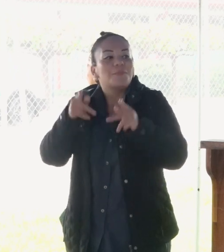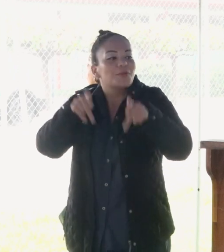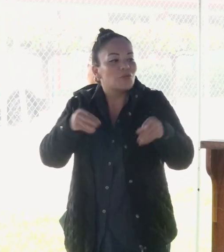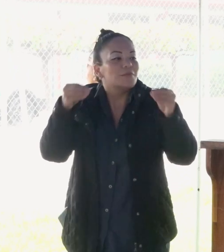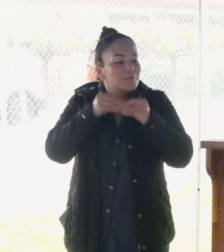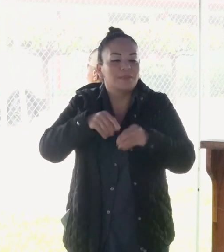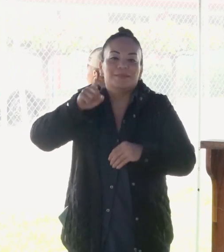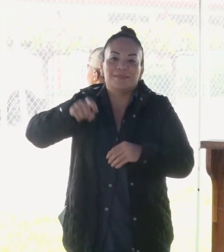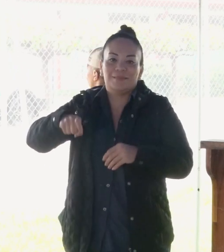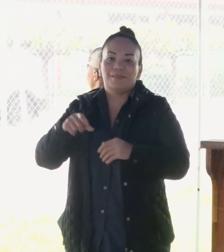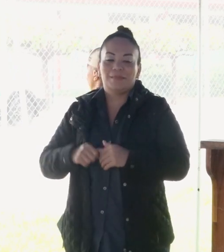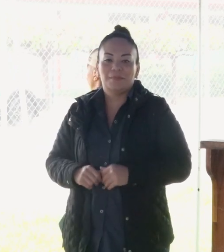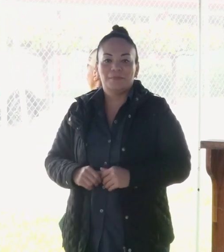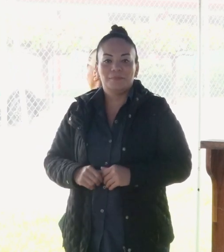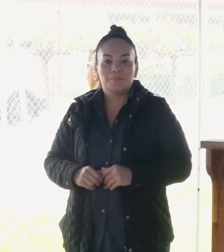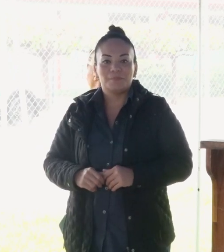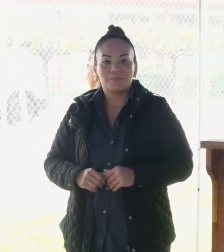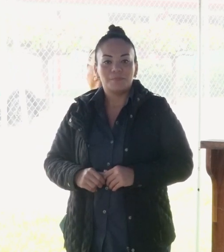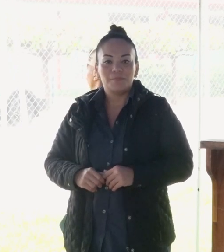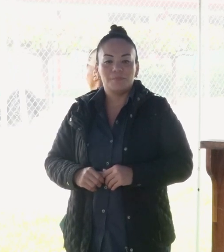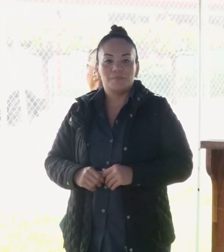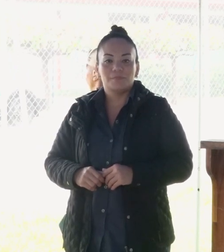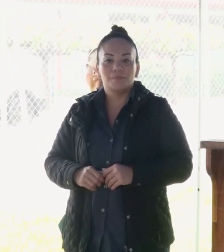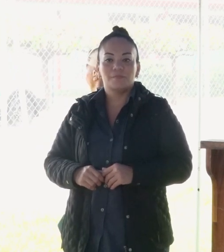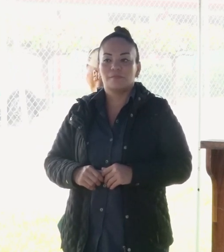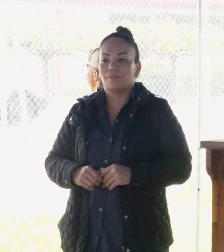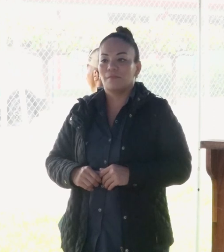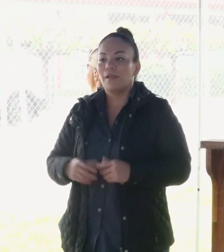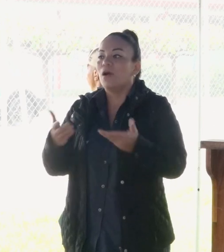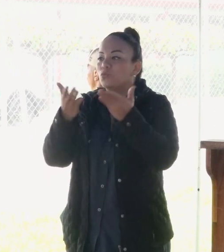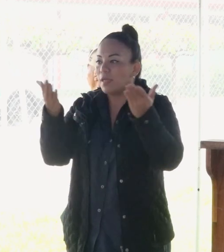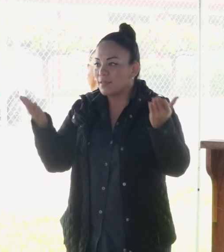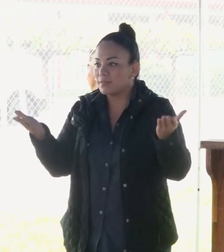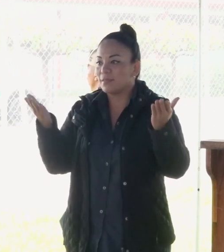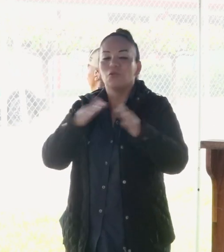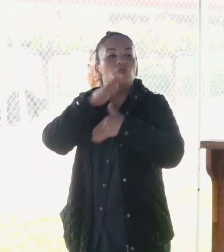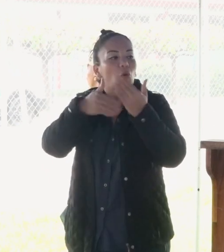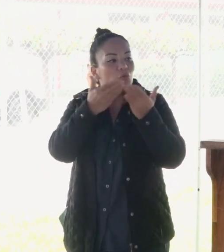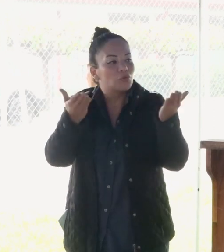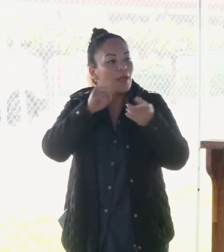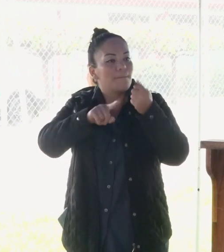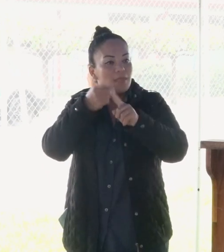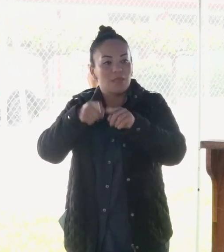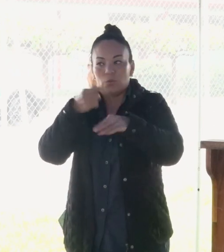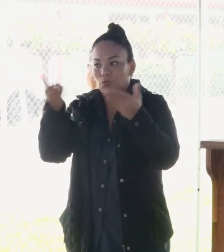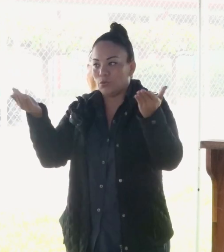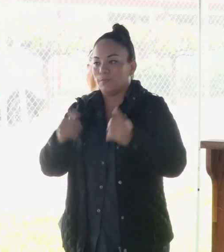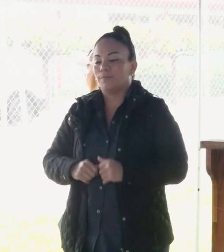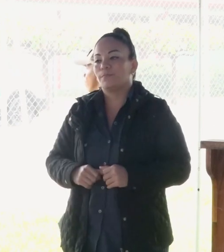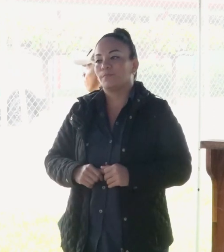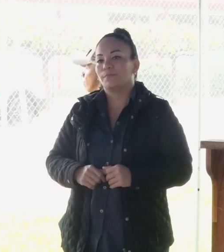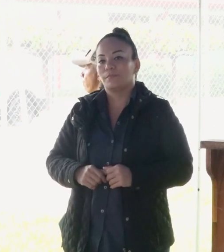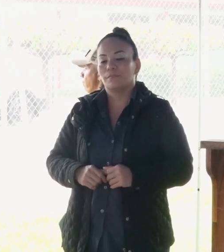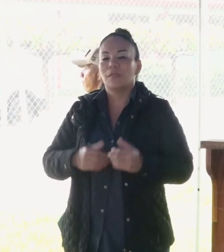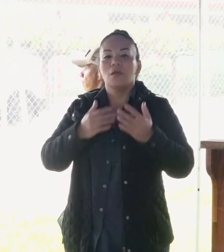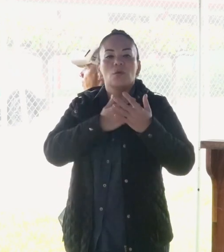lo necesitan. A ustedes, todos, amigas y amigos, con